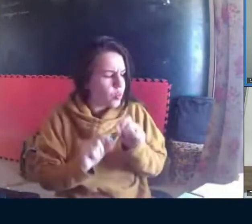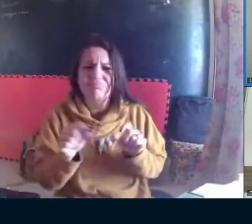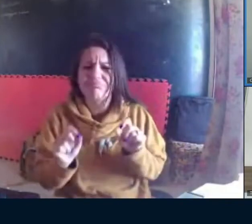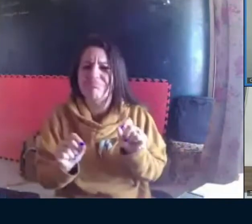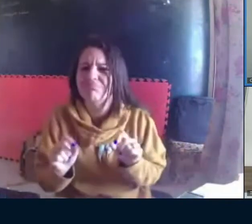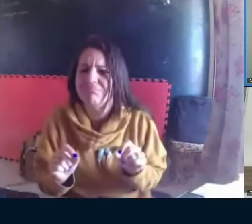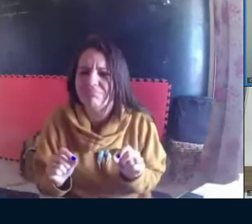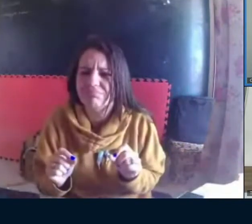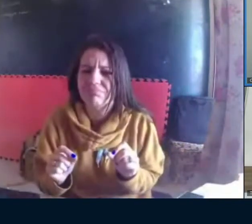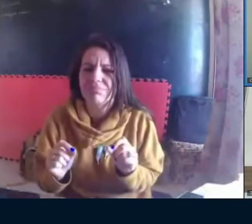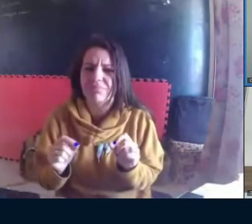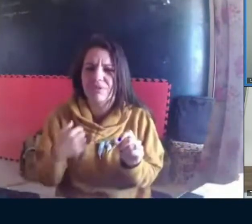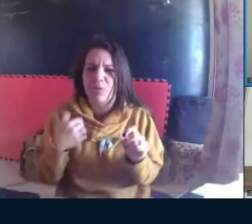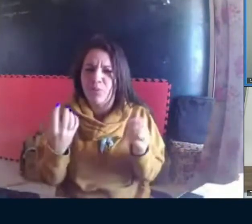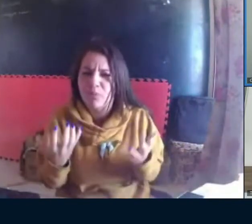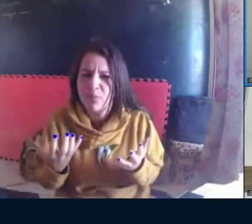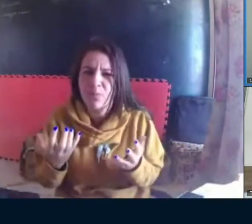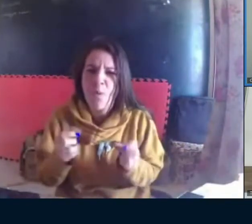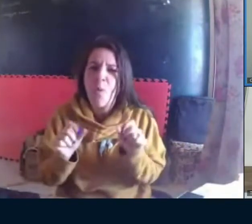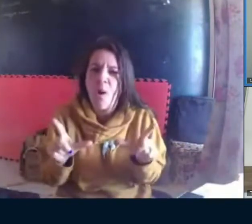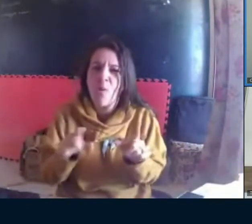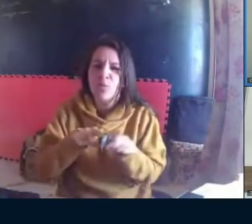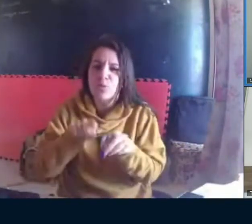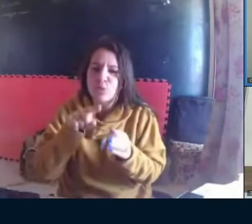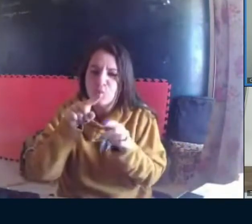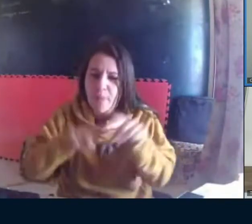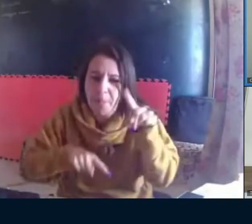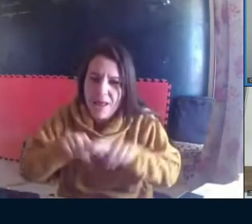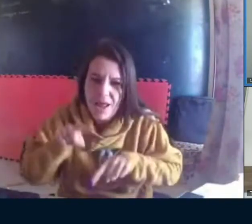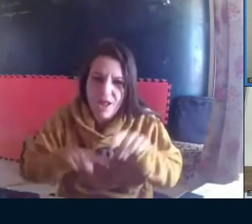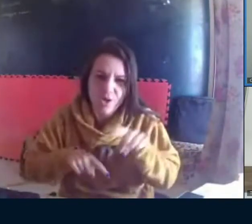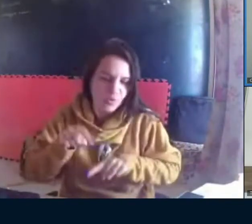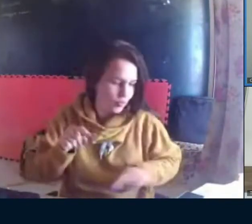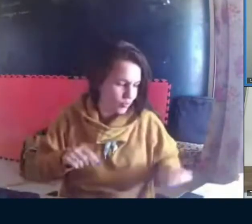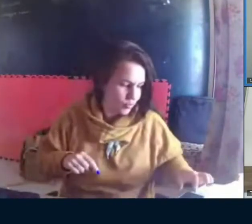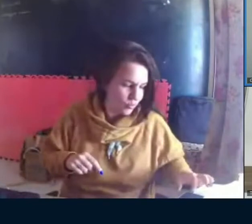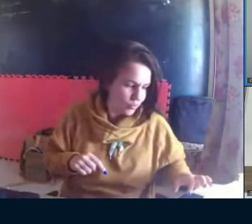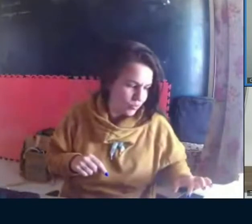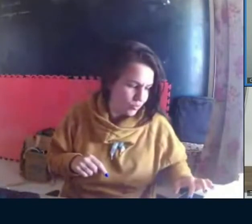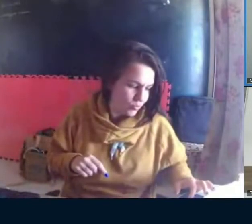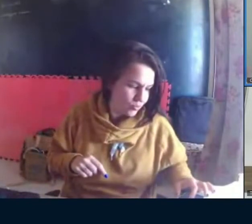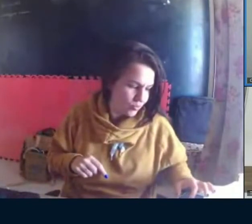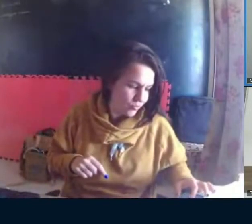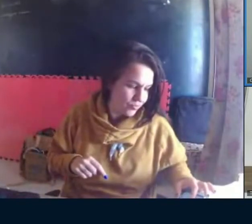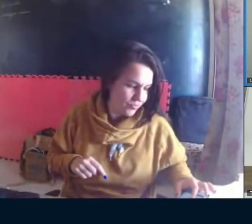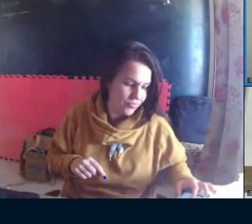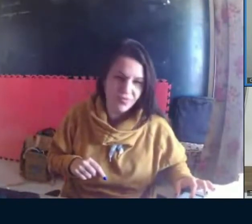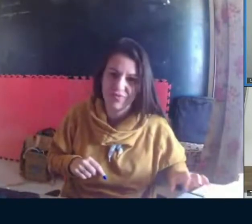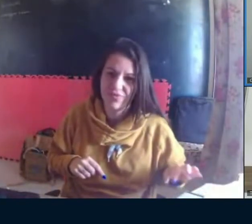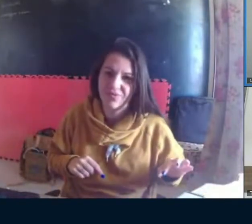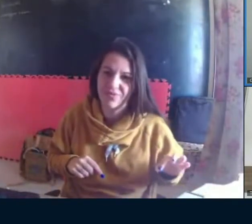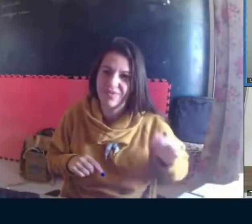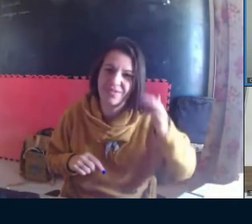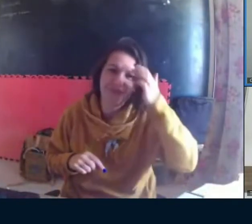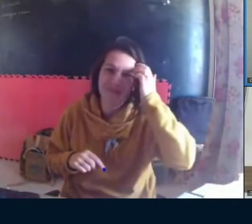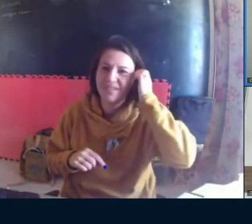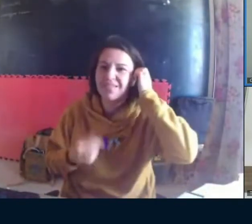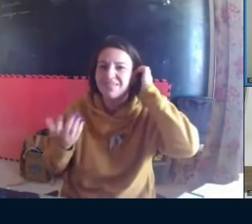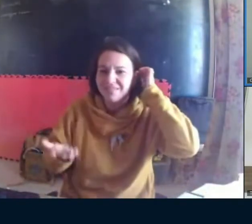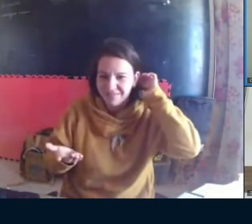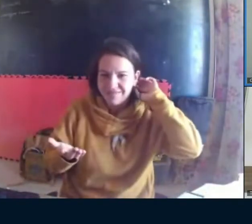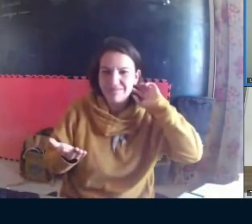outros. Infelizmente, ela não soube dizer qual foi o segundo instrumento. O que era esse instrumento? Qual era?